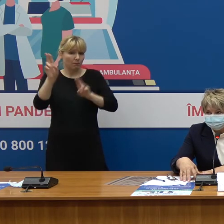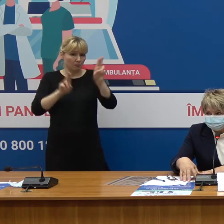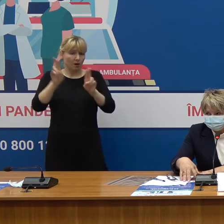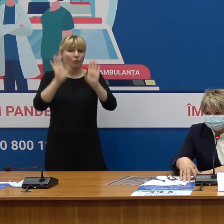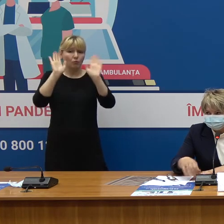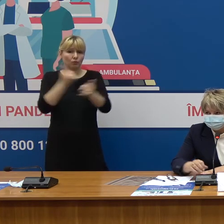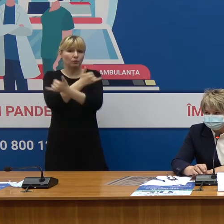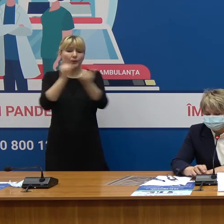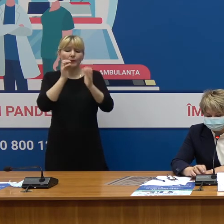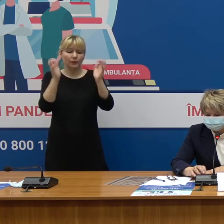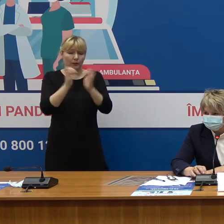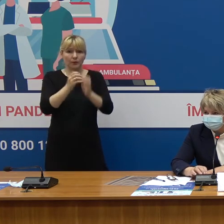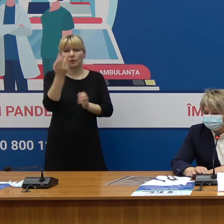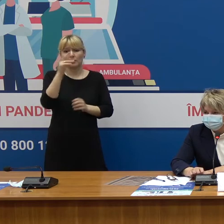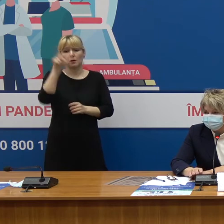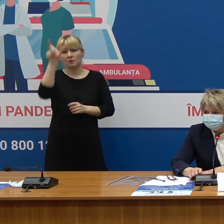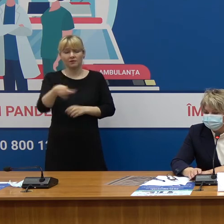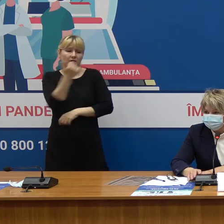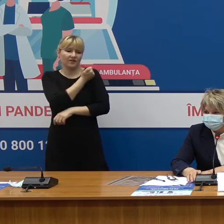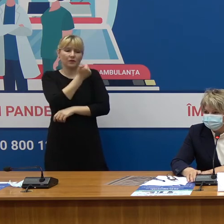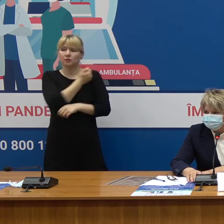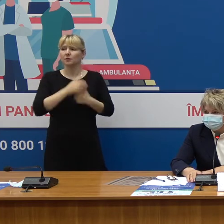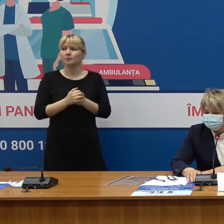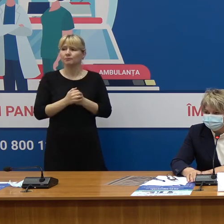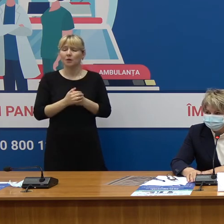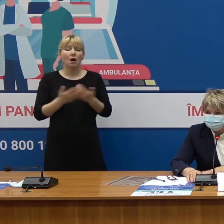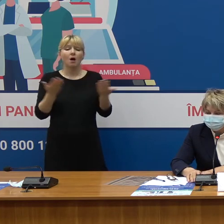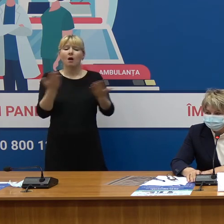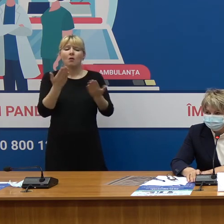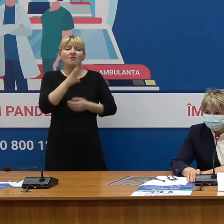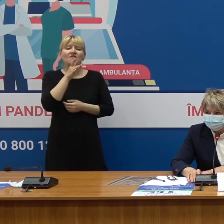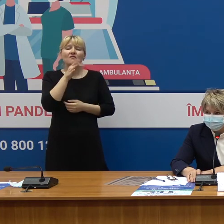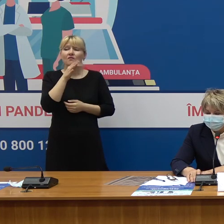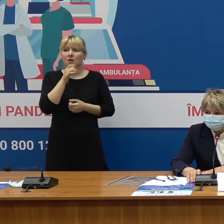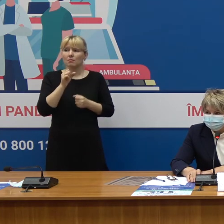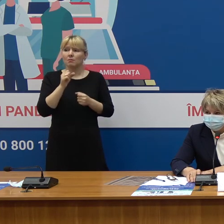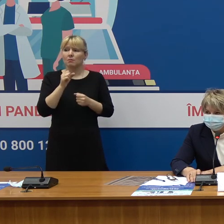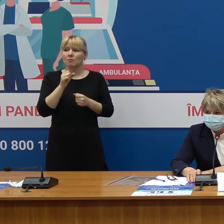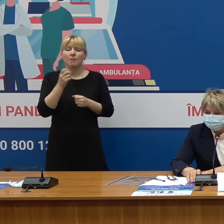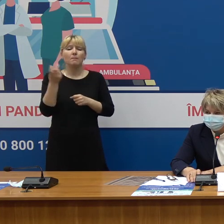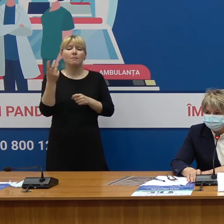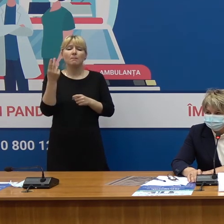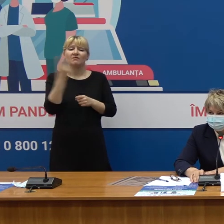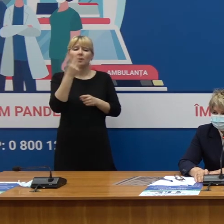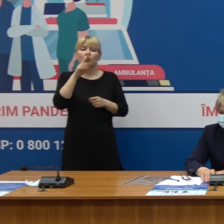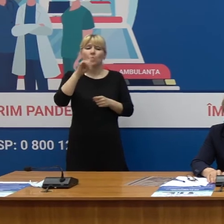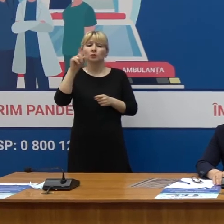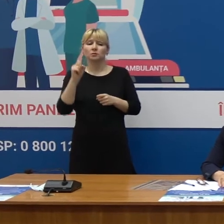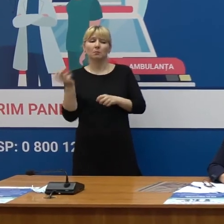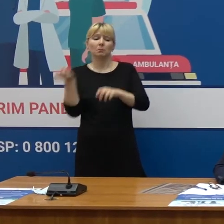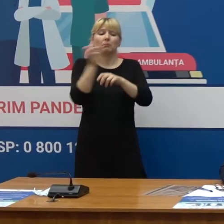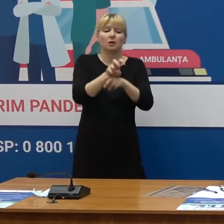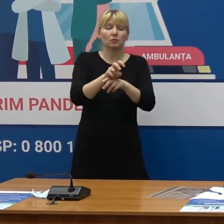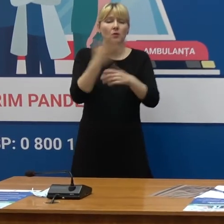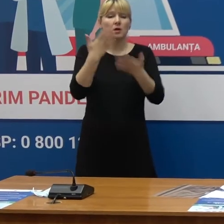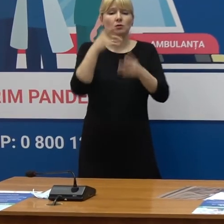dumneavoastră Vreau să vă întrebăm și ce marjă de timp au persoane pentru a veni la doua doză, dacă cumva nu reușesc în